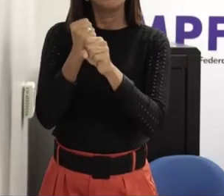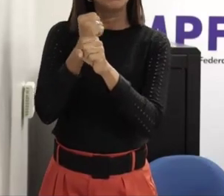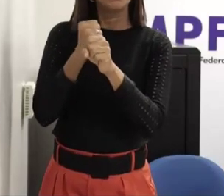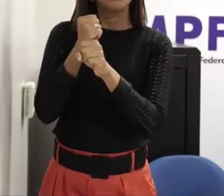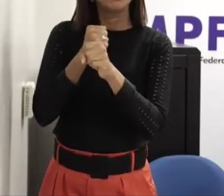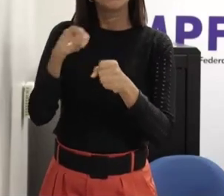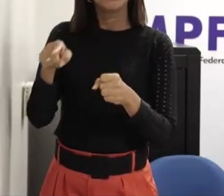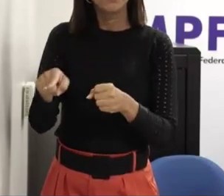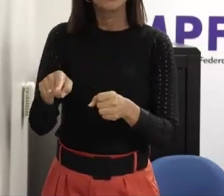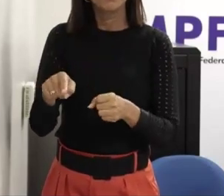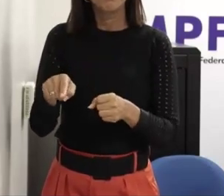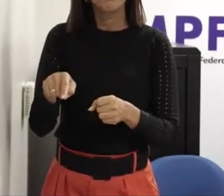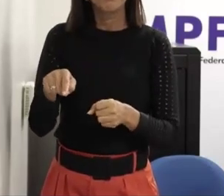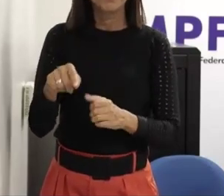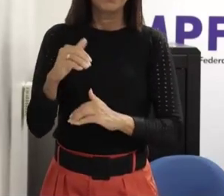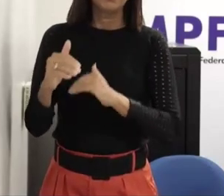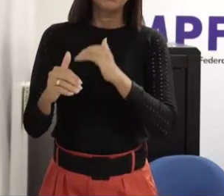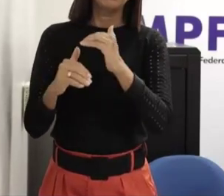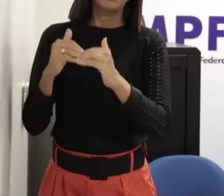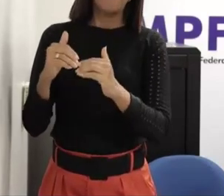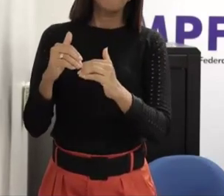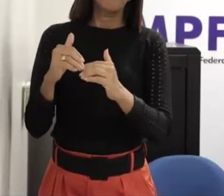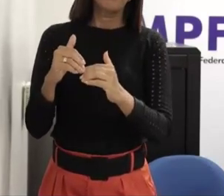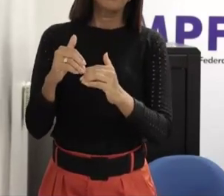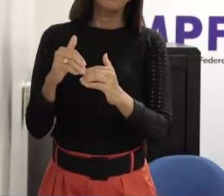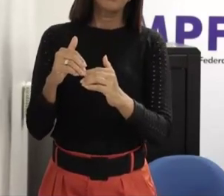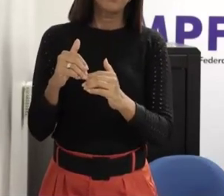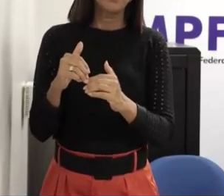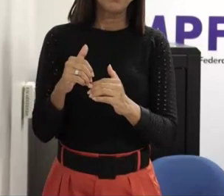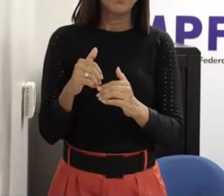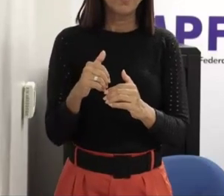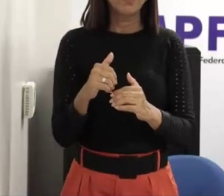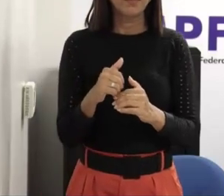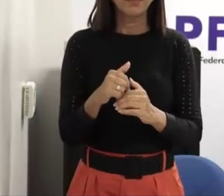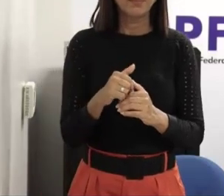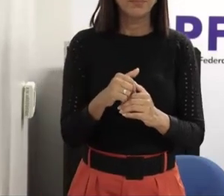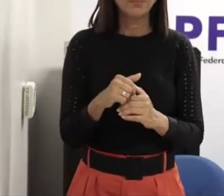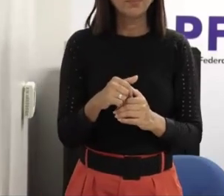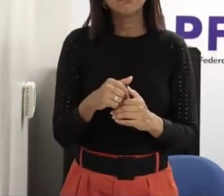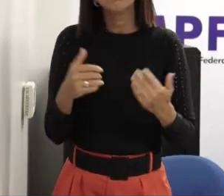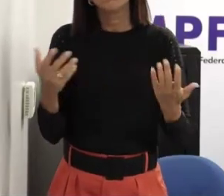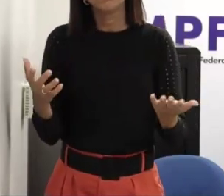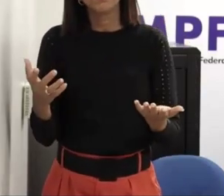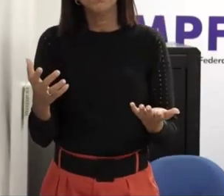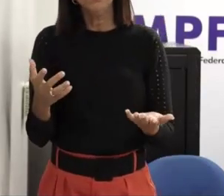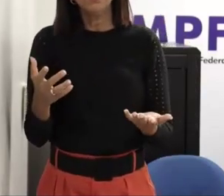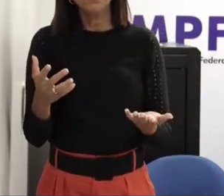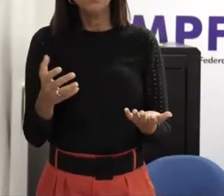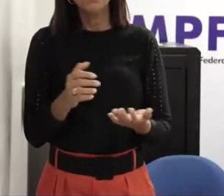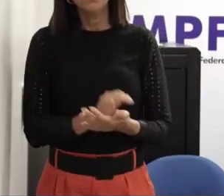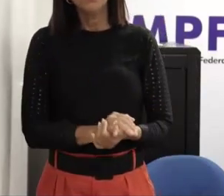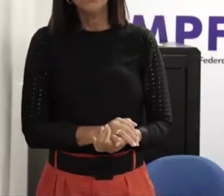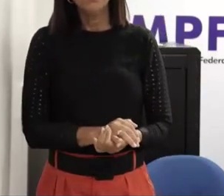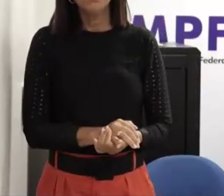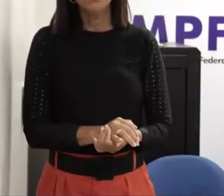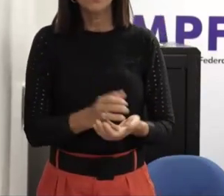só uma vida por um período hoje até o integral ele está na escola então isso deve ser